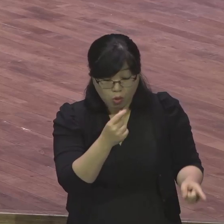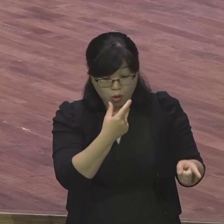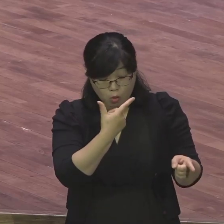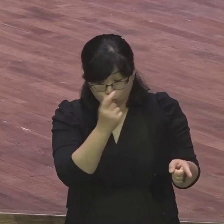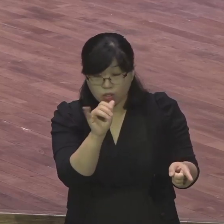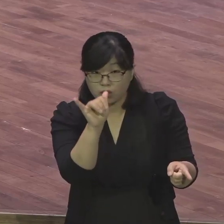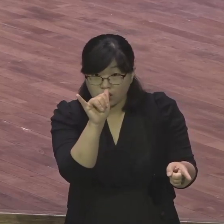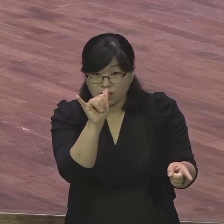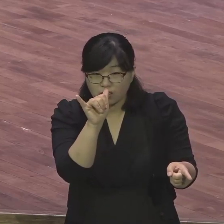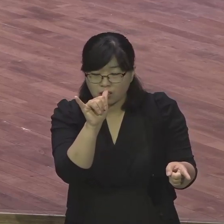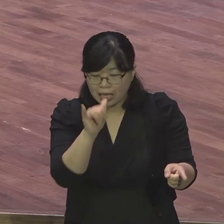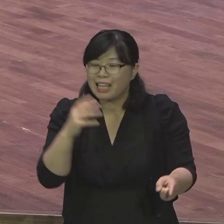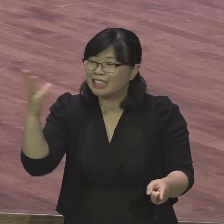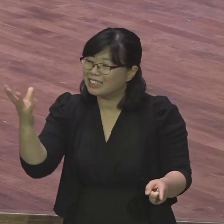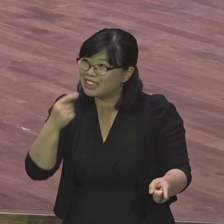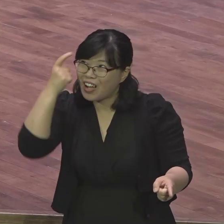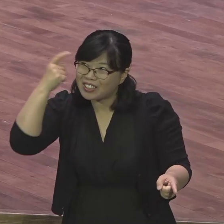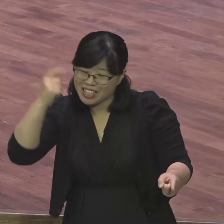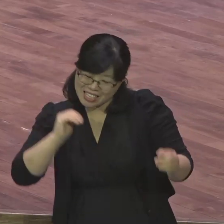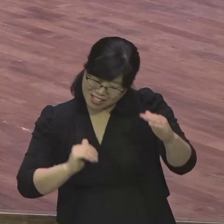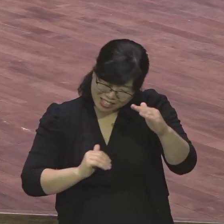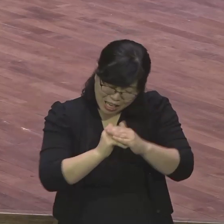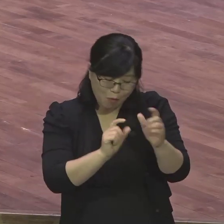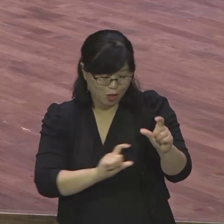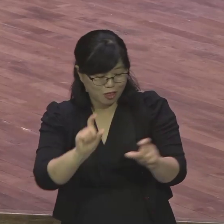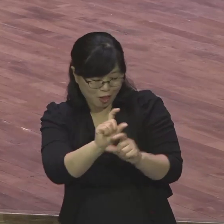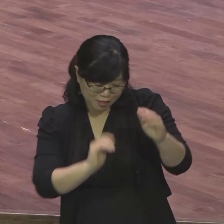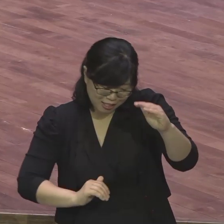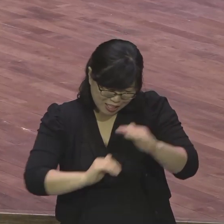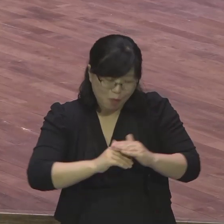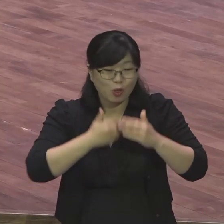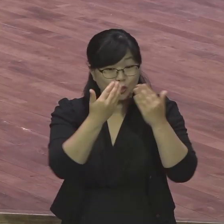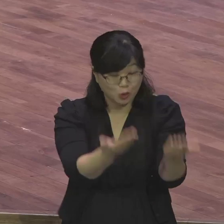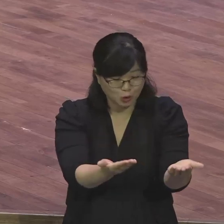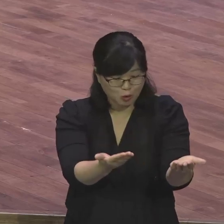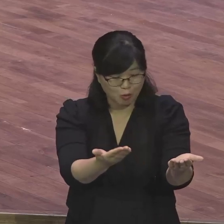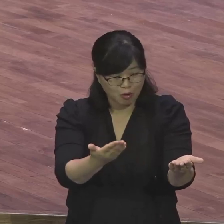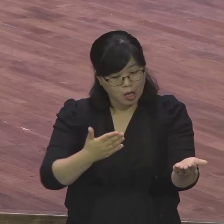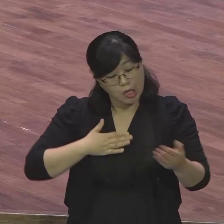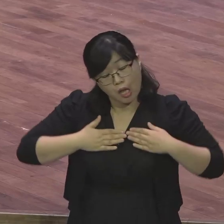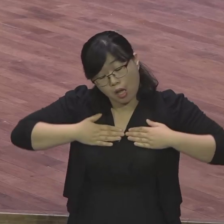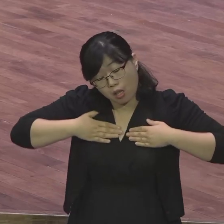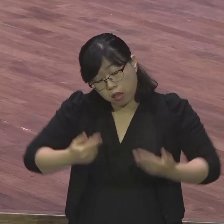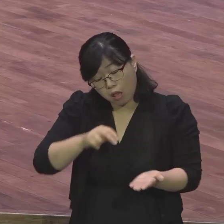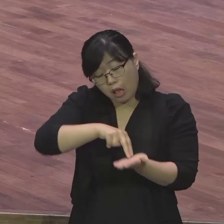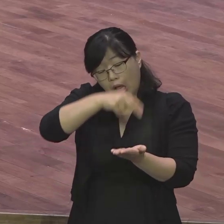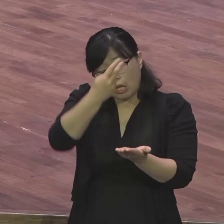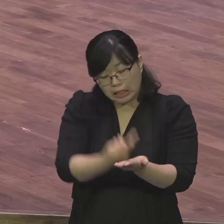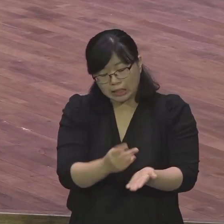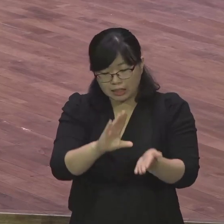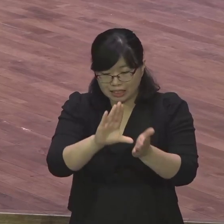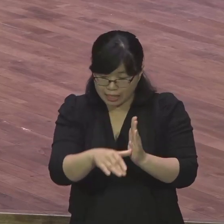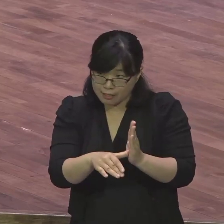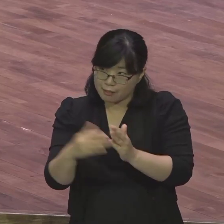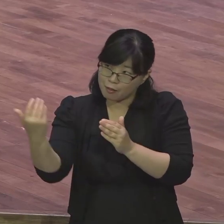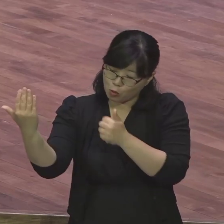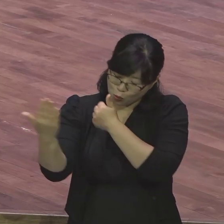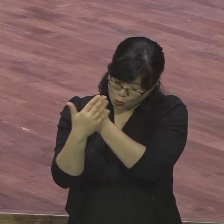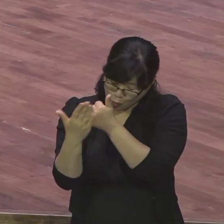채우시고 참으로 넘어진 자를 일으키시면서 약한 자를 치유하시고 연약한 자를